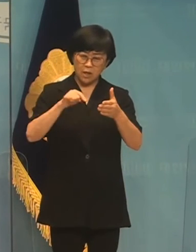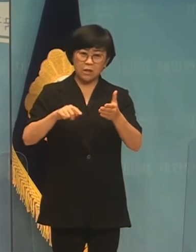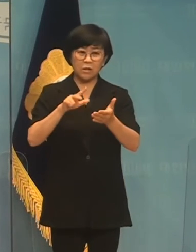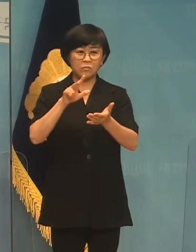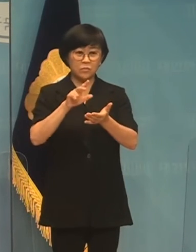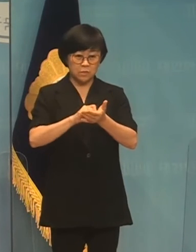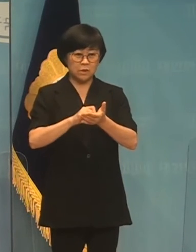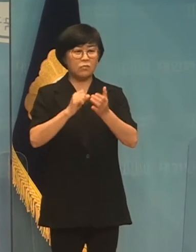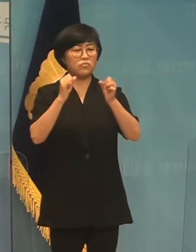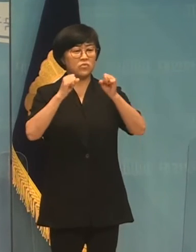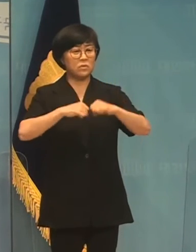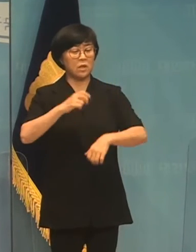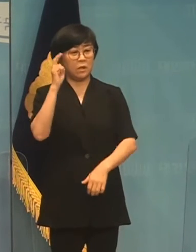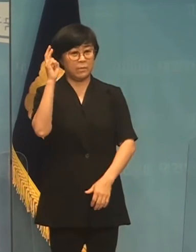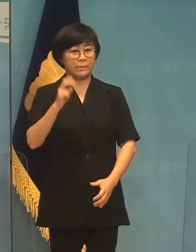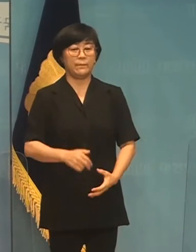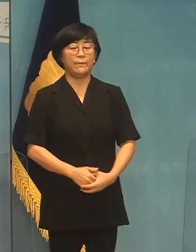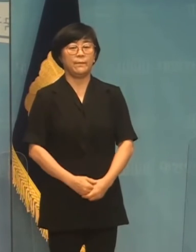자막 제공 및 및